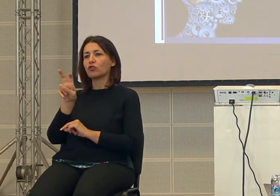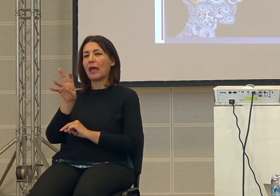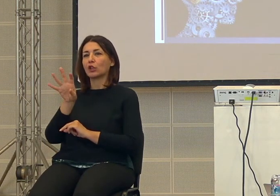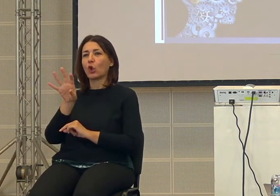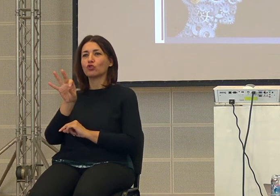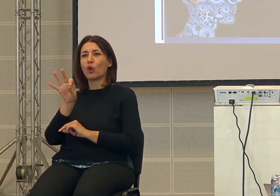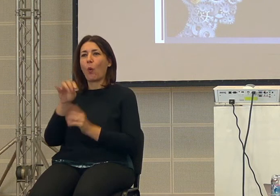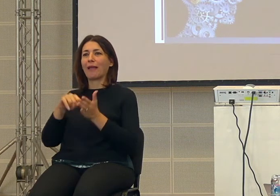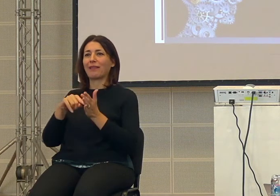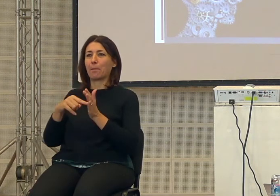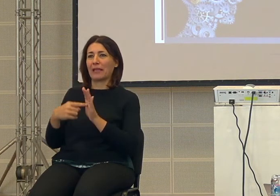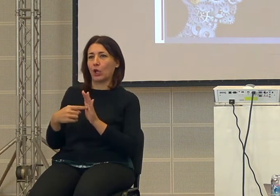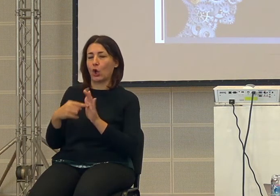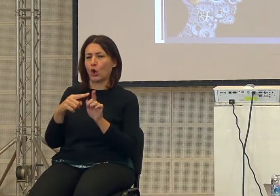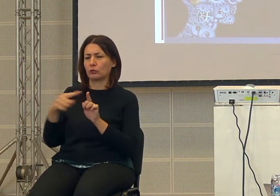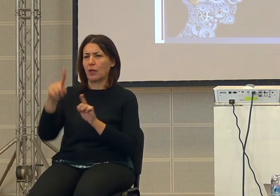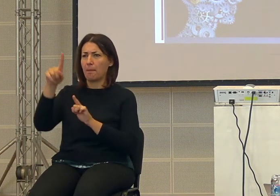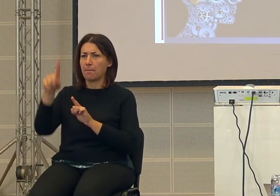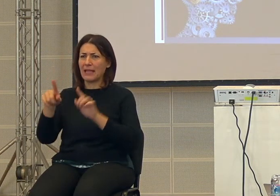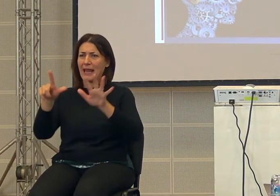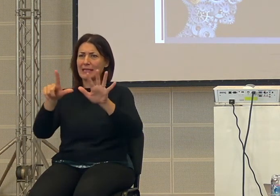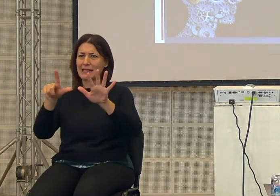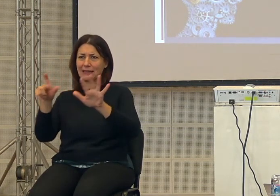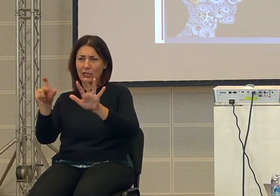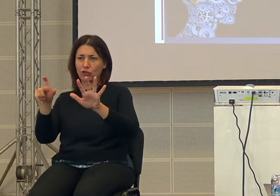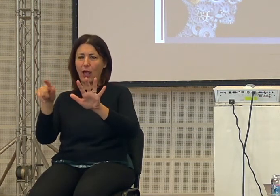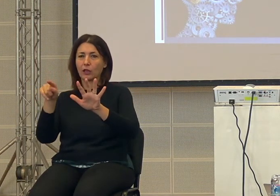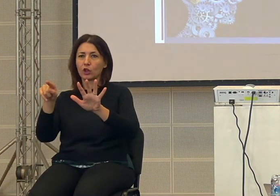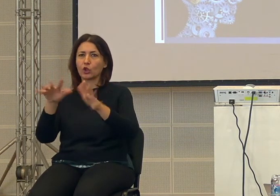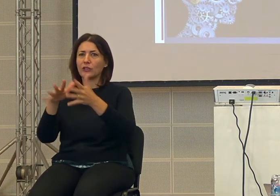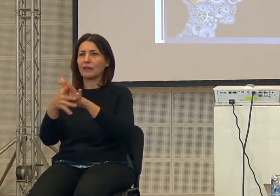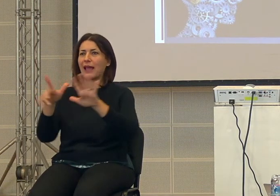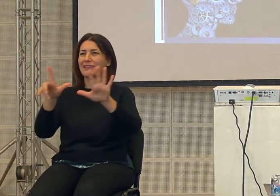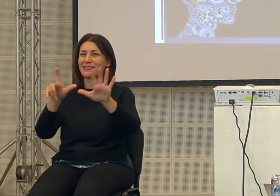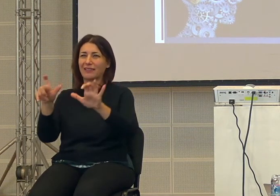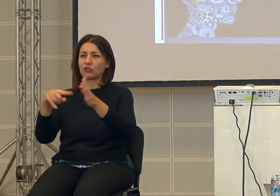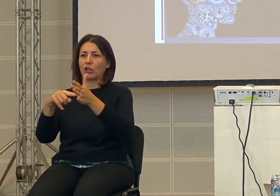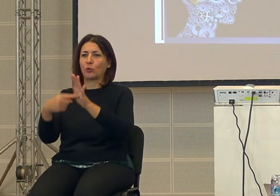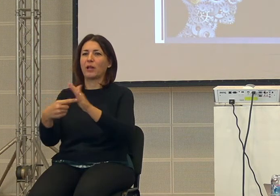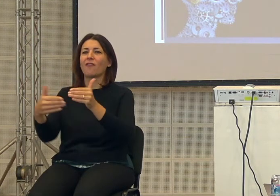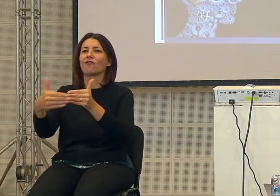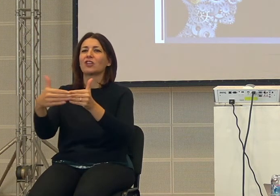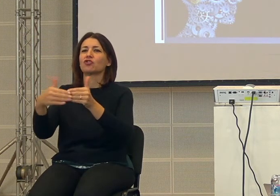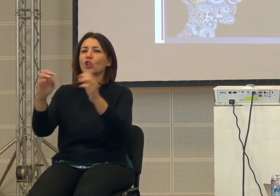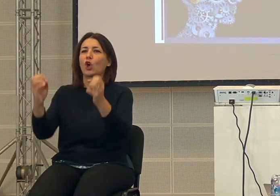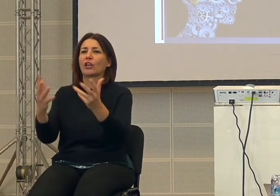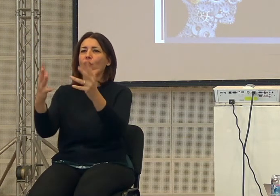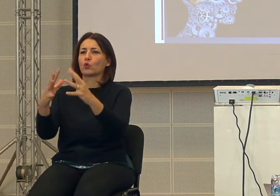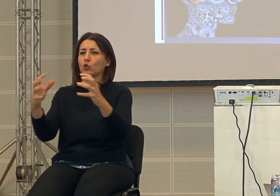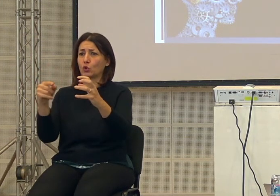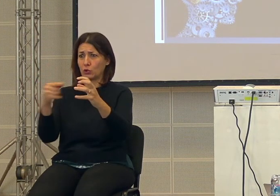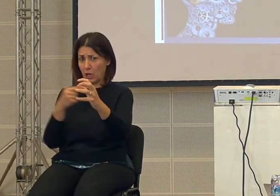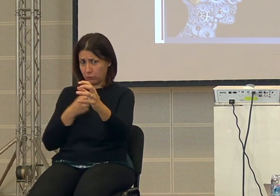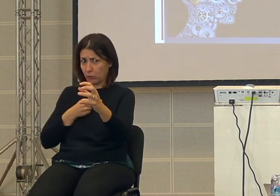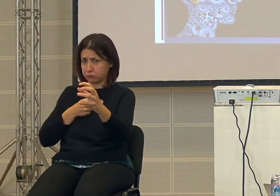nel 1700 erano 700 milioni all'alba diciamo della rivoluzione industriale quindi sono cresciuti